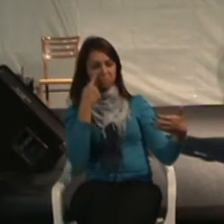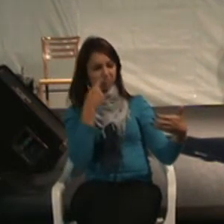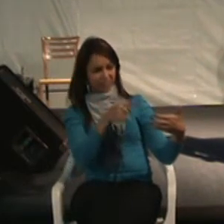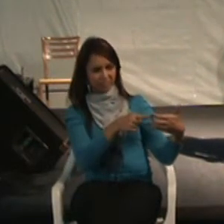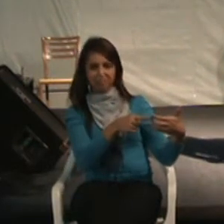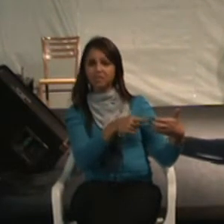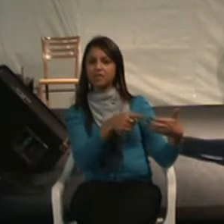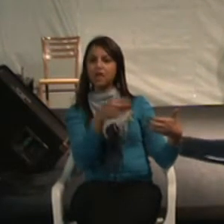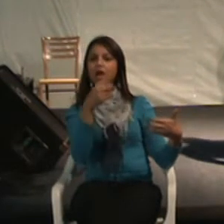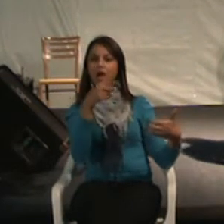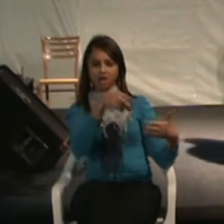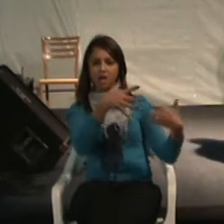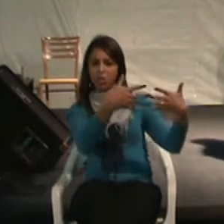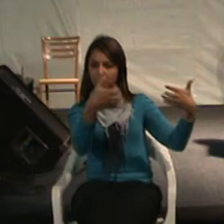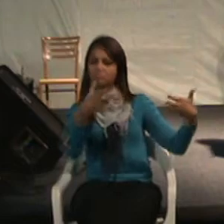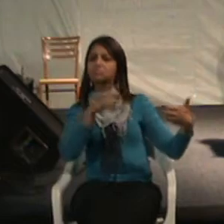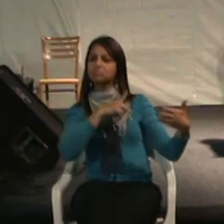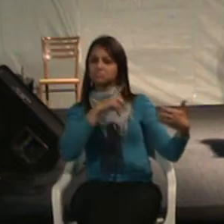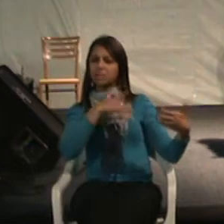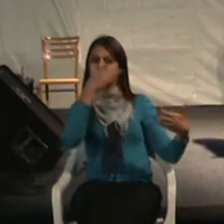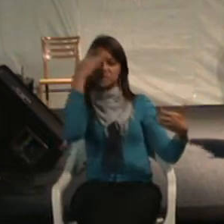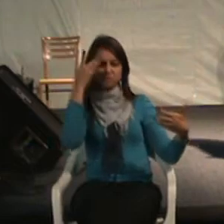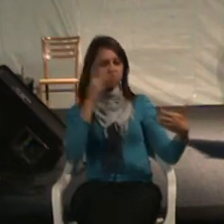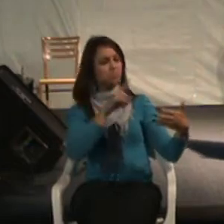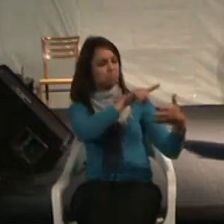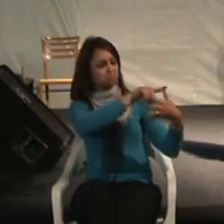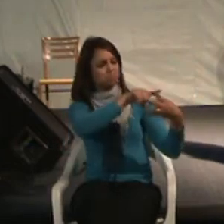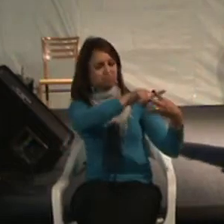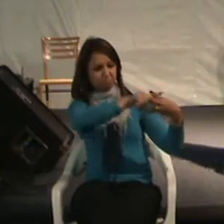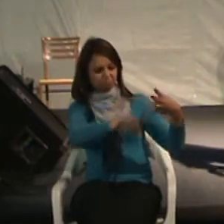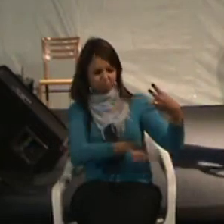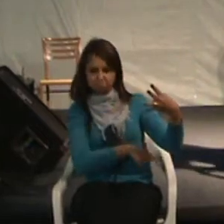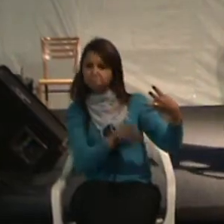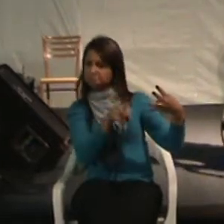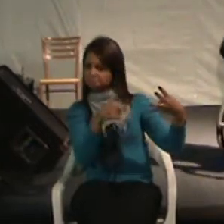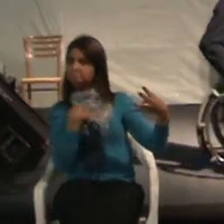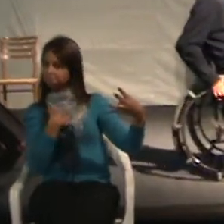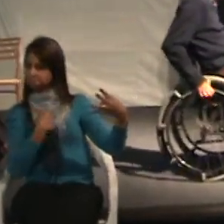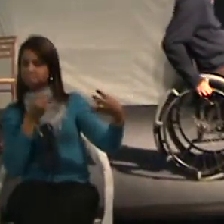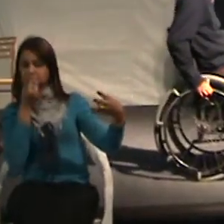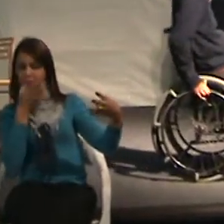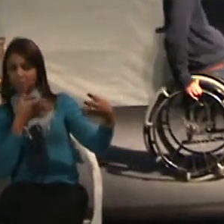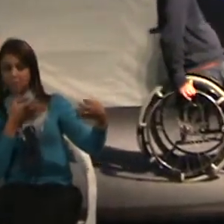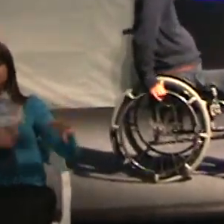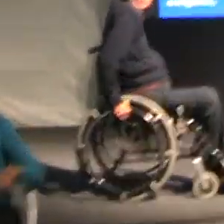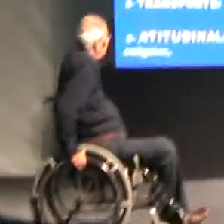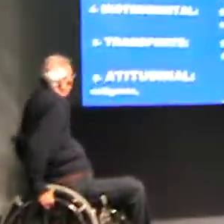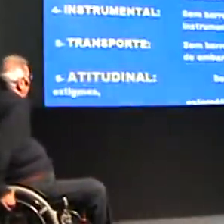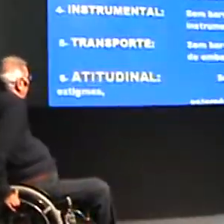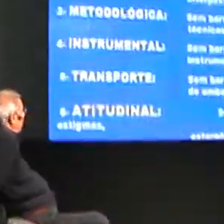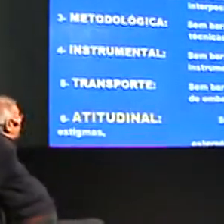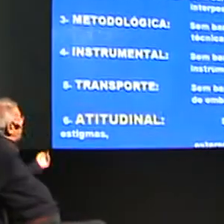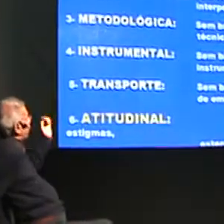diversificar e reconhecer. Pode mudar. Uma empresa inclusiva